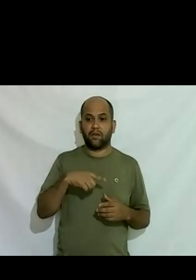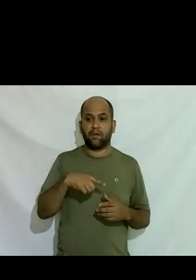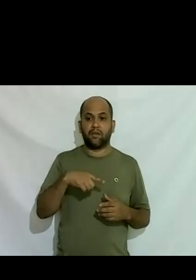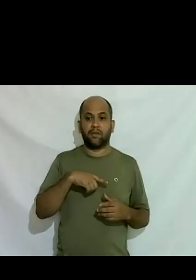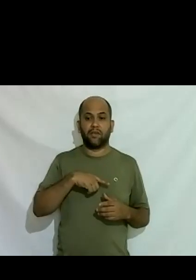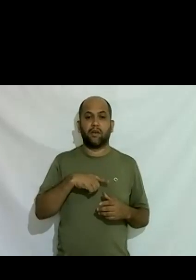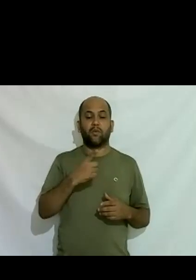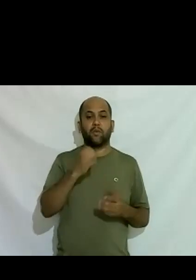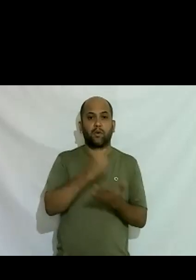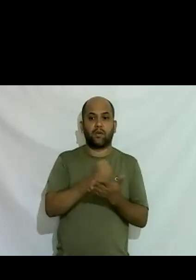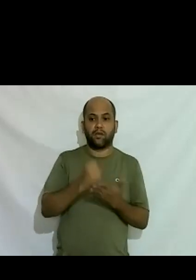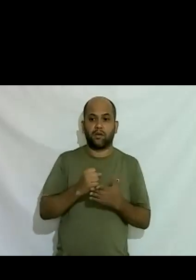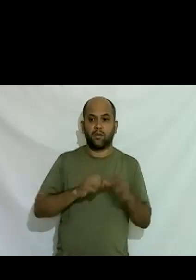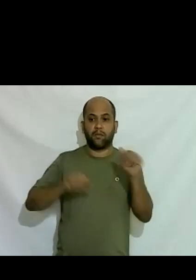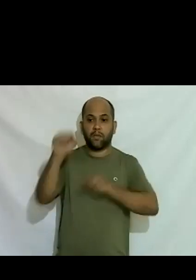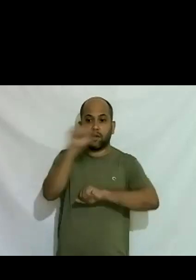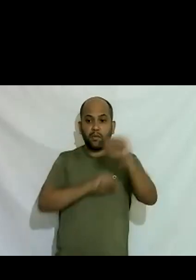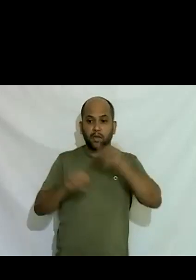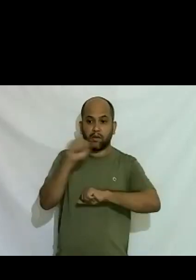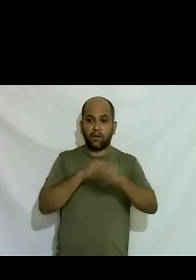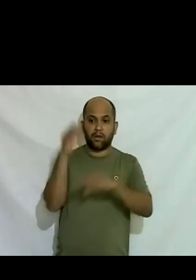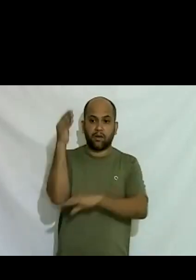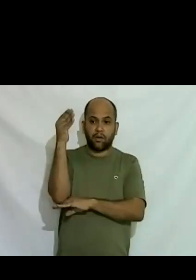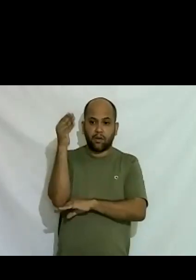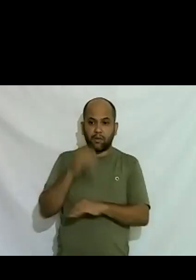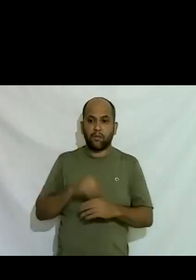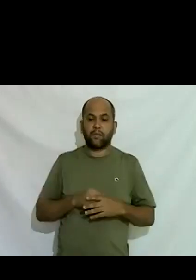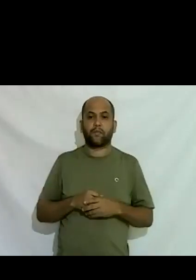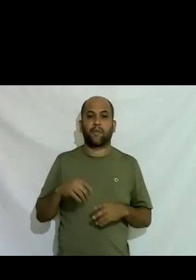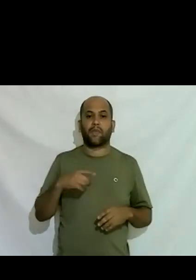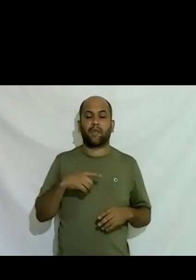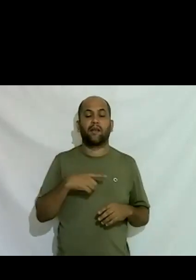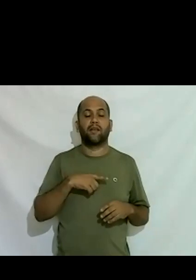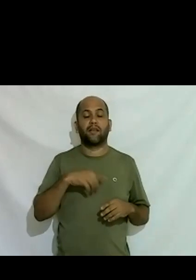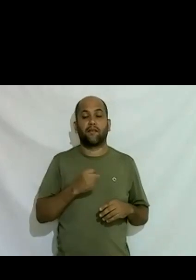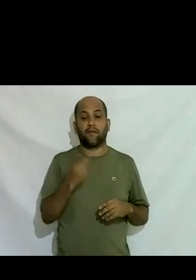e em 2015 foram algumas dezenas já de pessoas contratadas